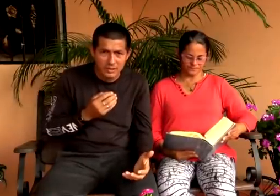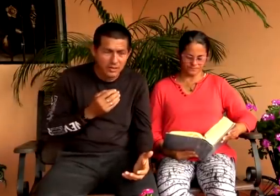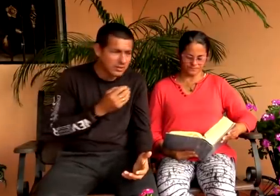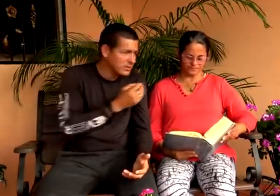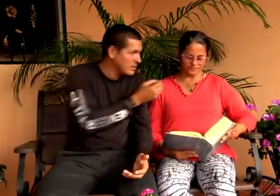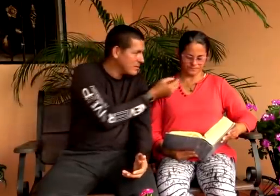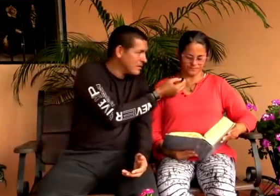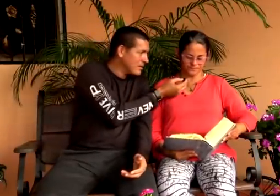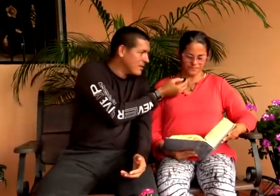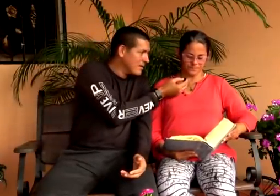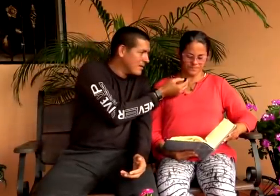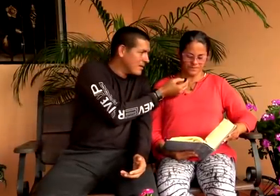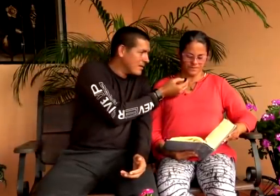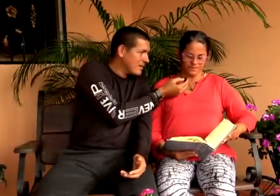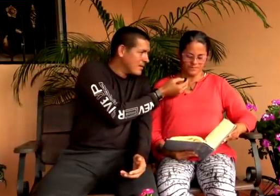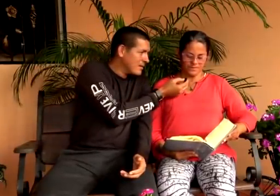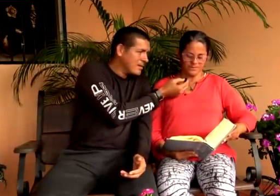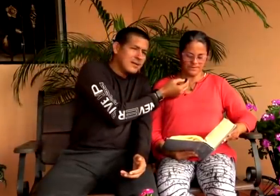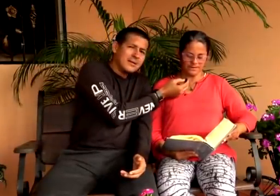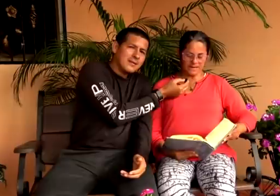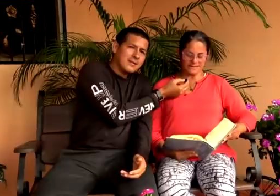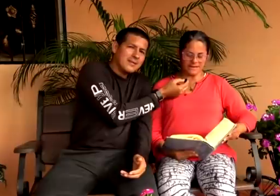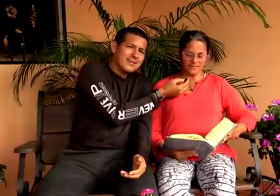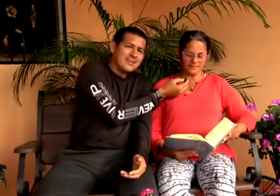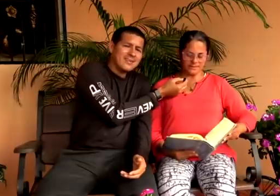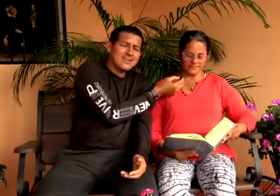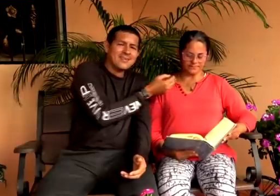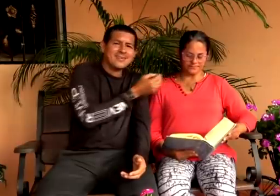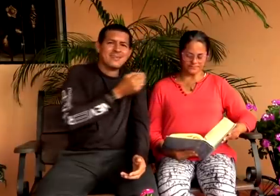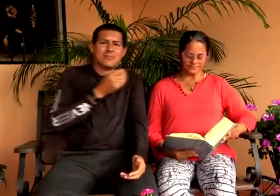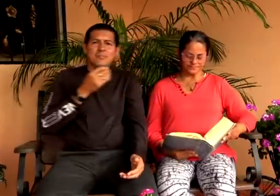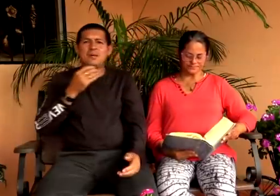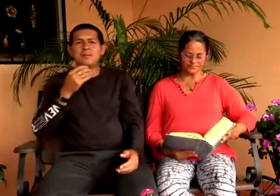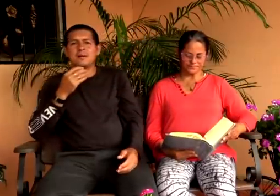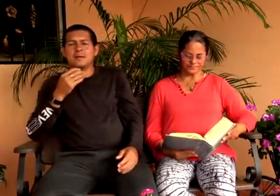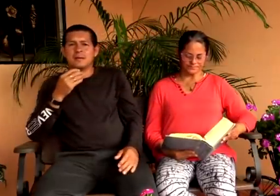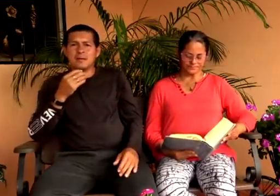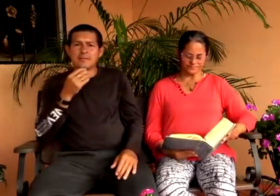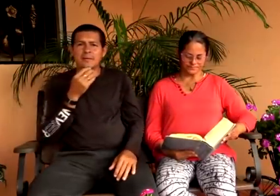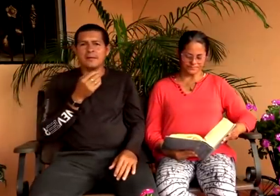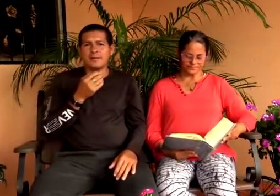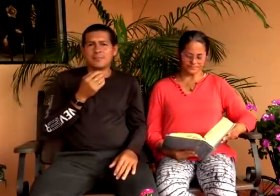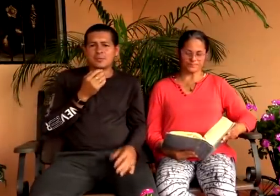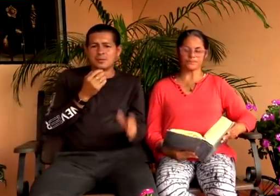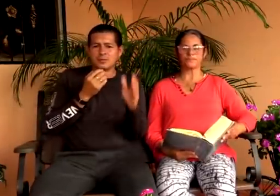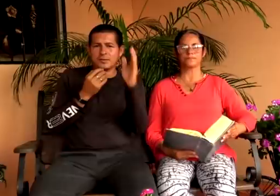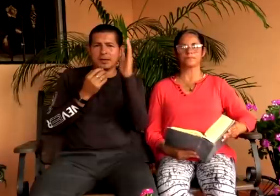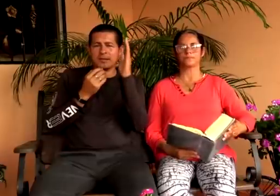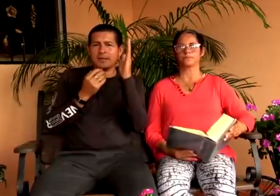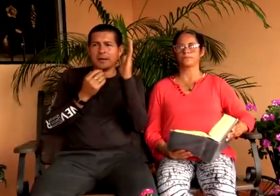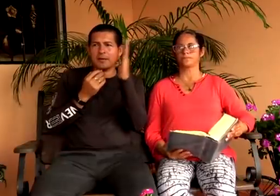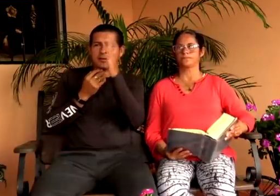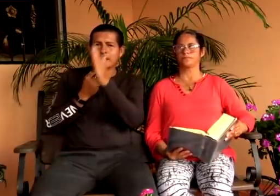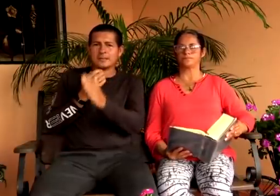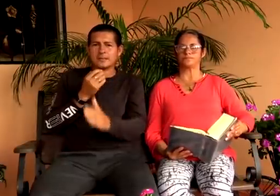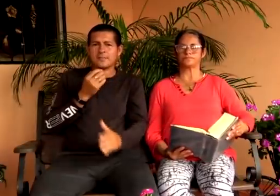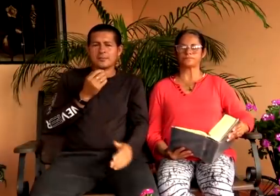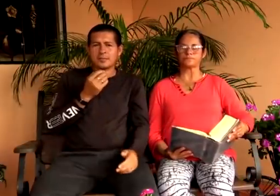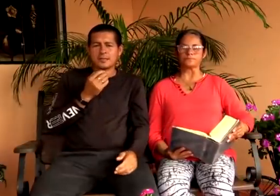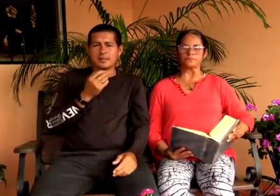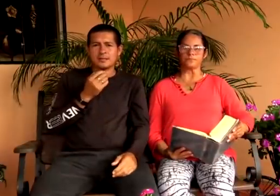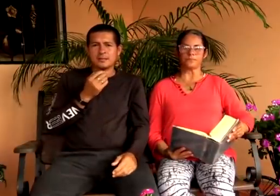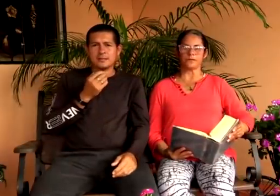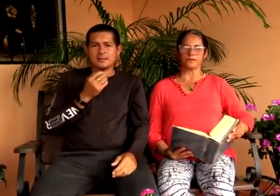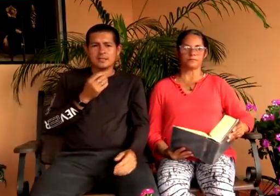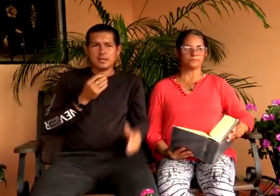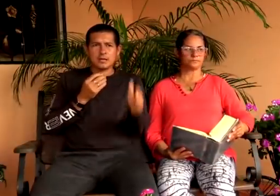católicos viven en la verdad viven en la verdad porque no se han dejado arrastrar